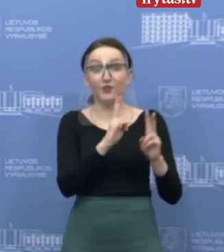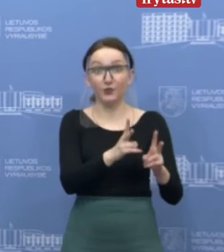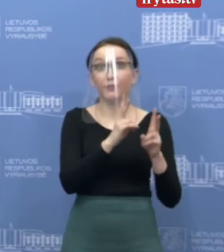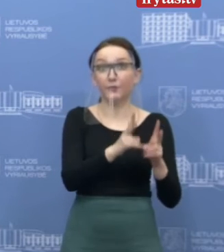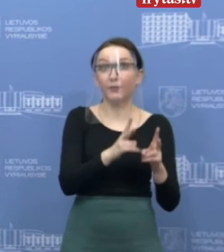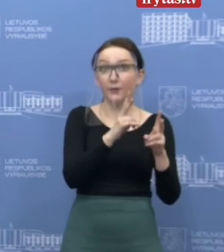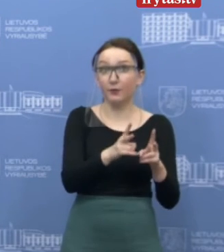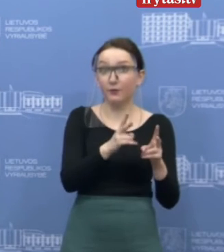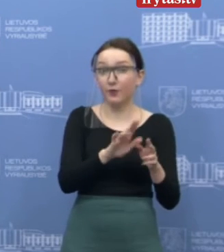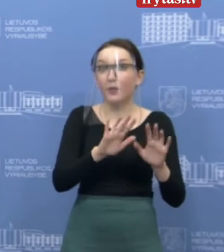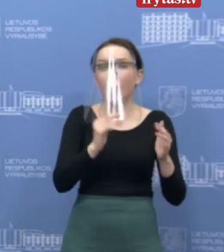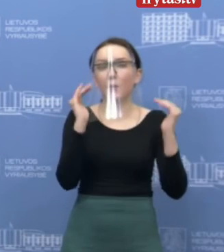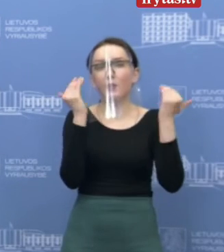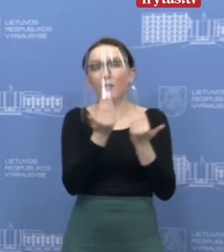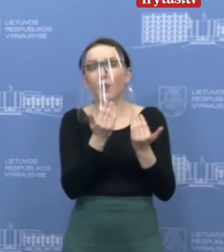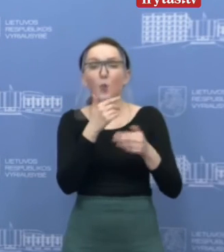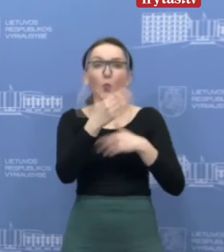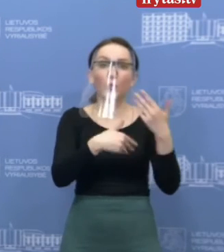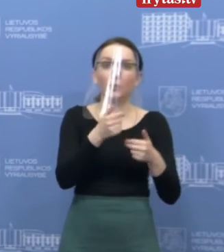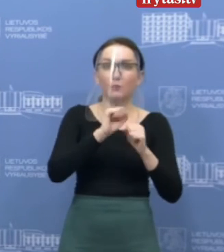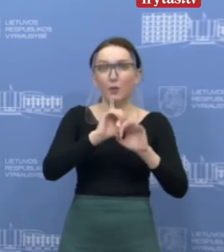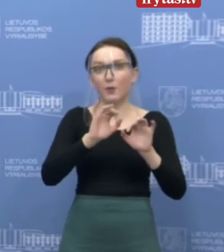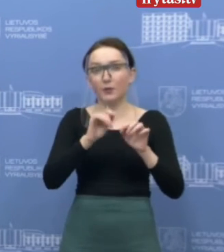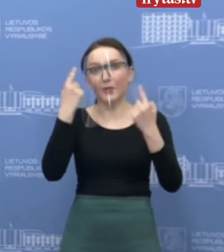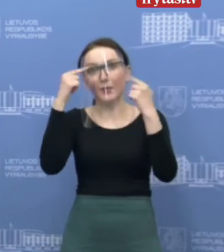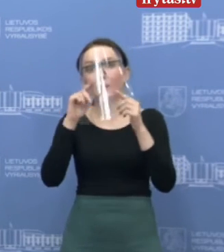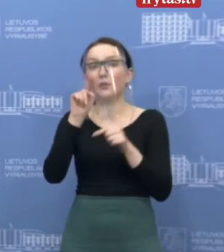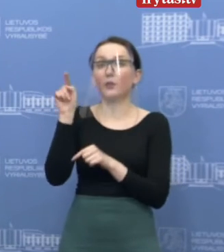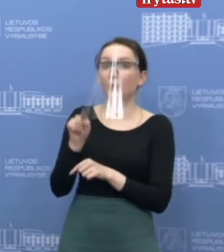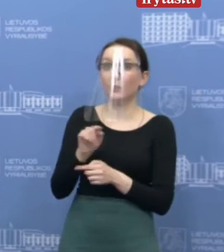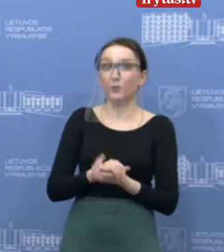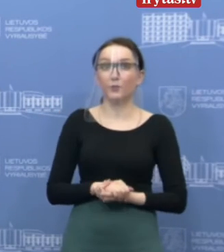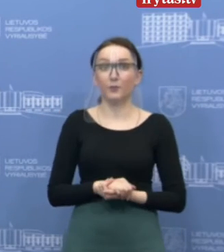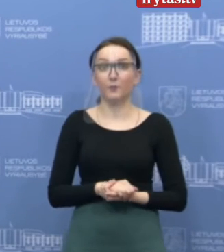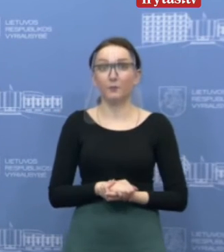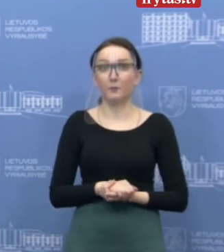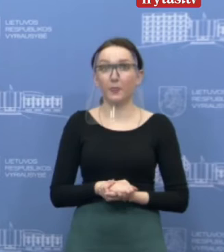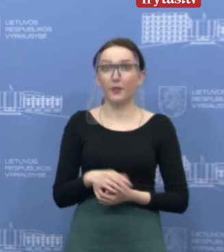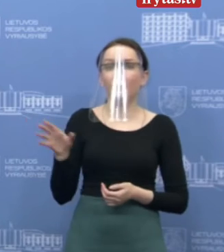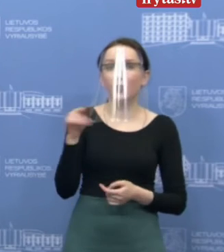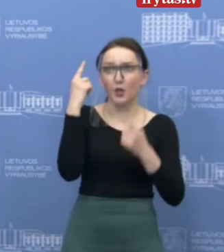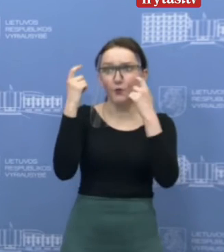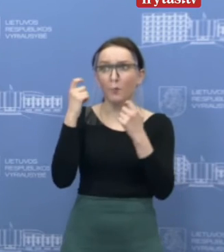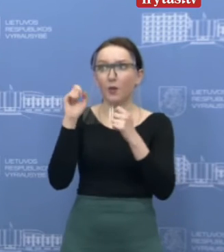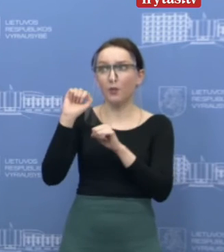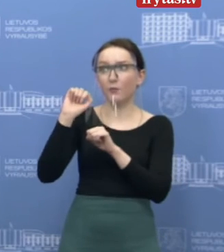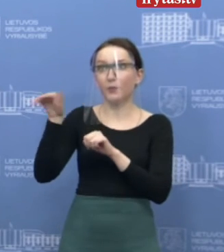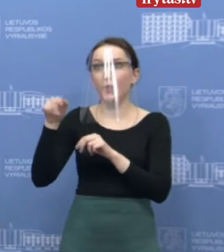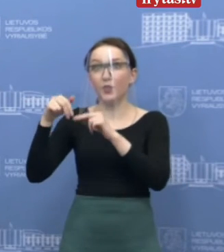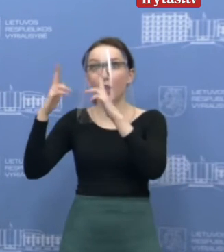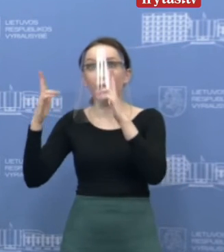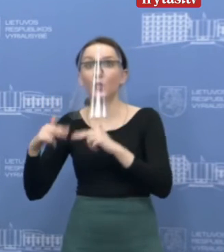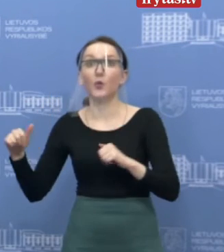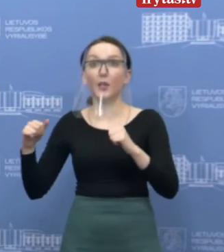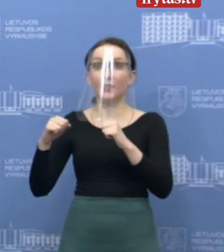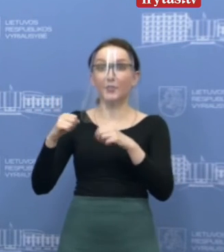gal truputėlį apie tą savizoliacijos procesą. Ir dar kitas dalykas, kad minėjote, kad visi duomenys keliauja į Nacionalinis